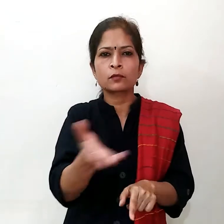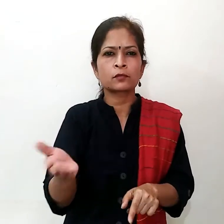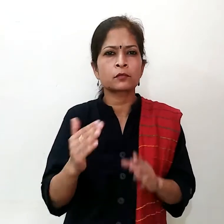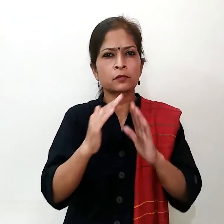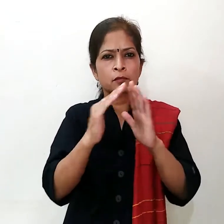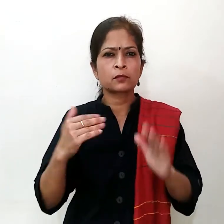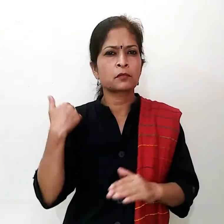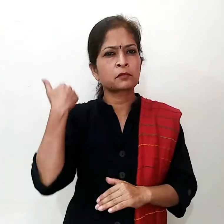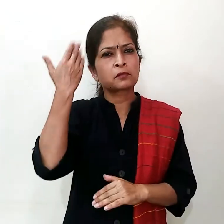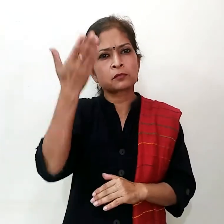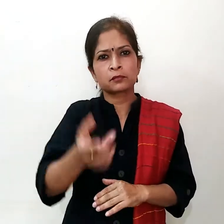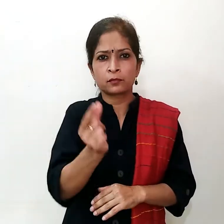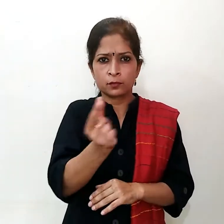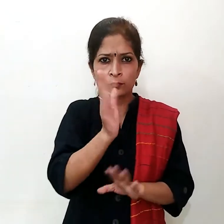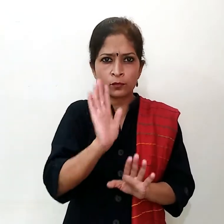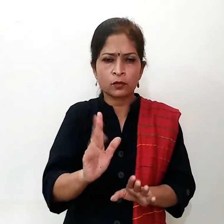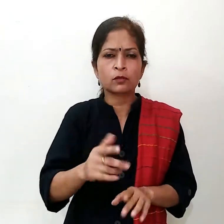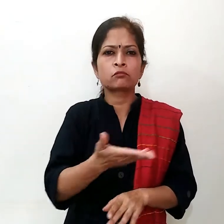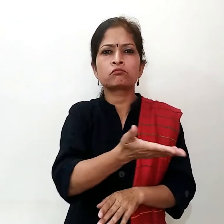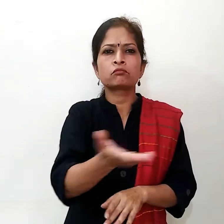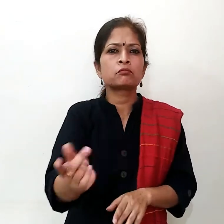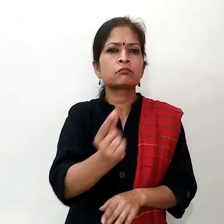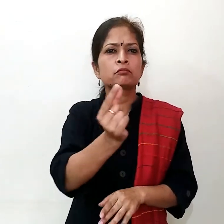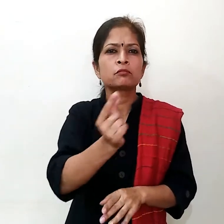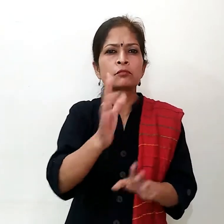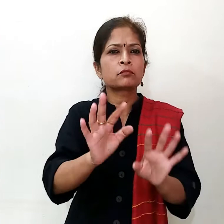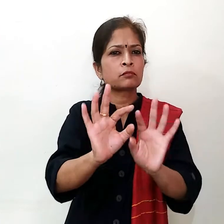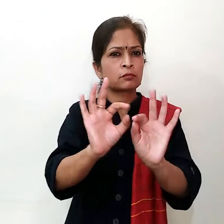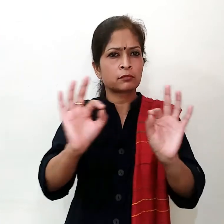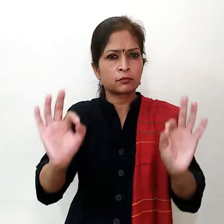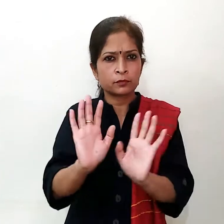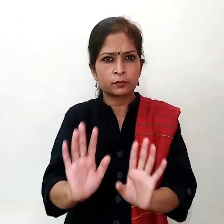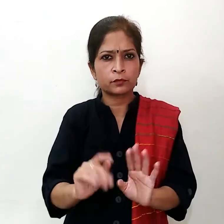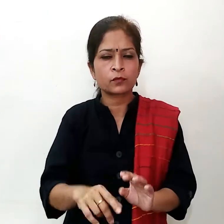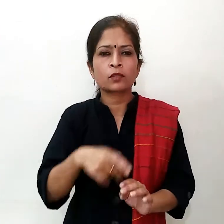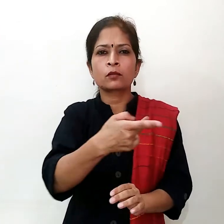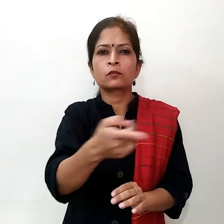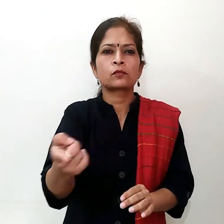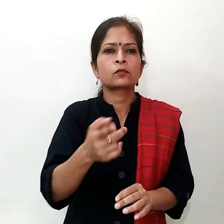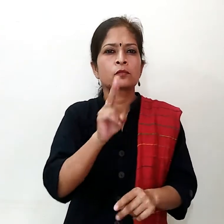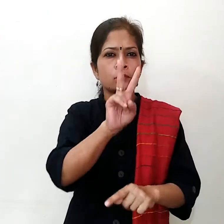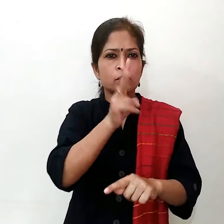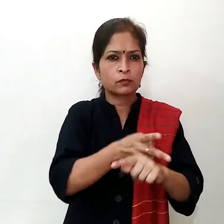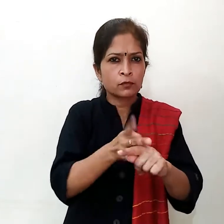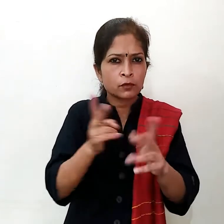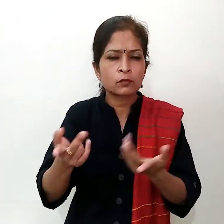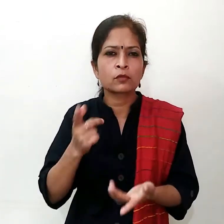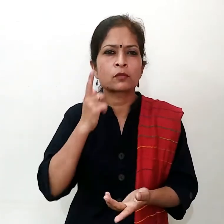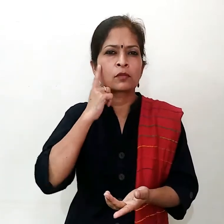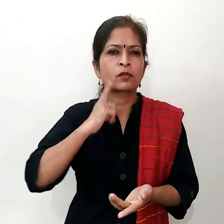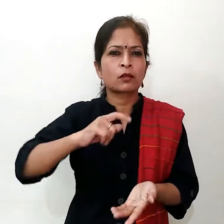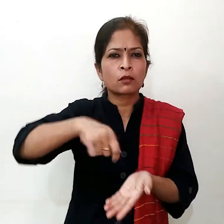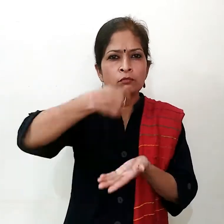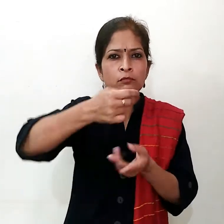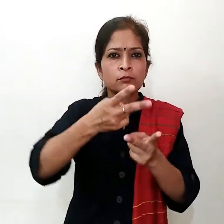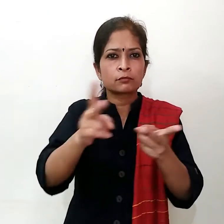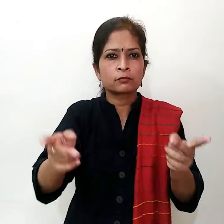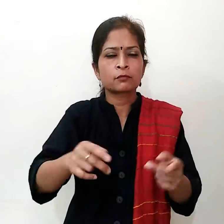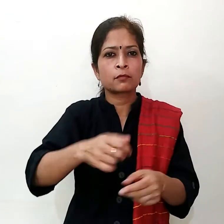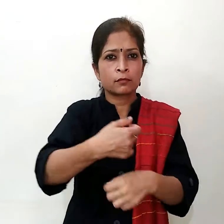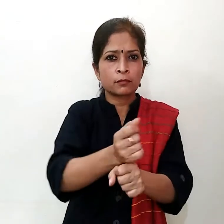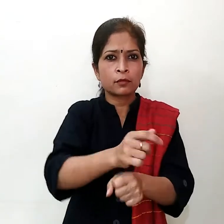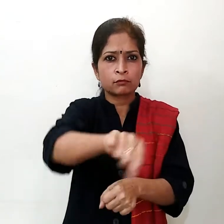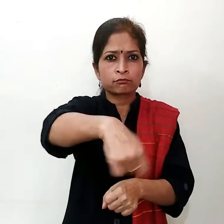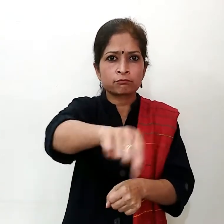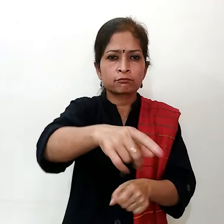जालतर धरों में पहले से ही इन मसालों का प्रियोग होता रहा है, इन मसालों का प्रियोग बहुत ही सथ, हम इन मसालों को कड़के के रूप